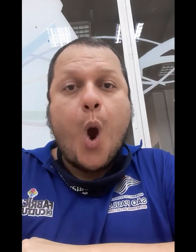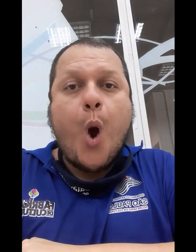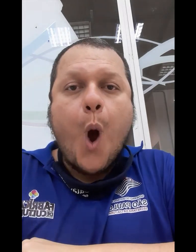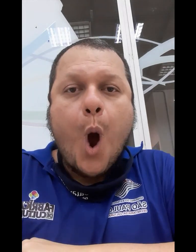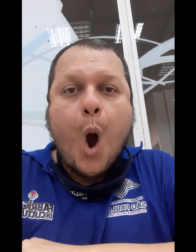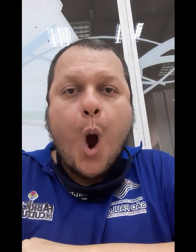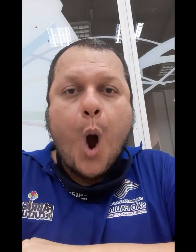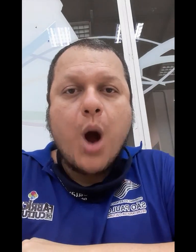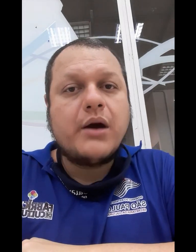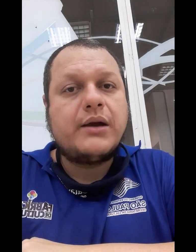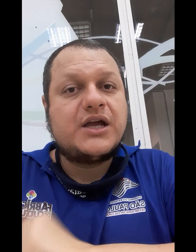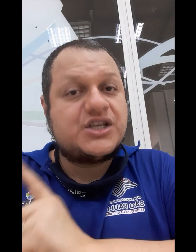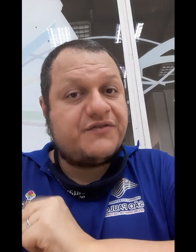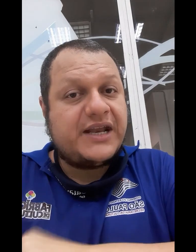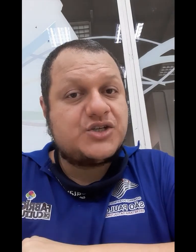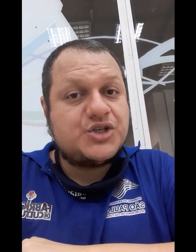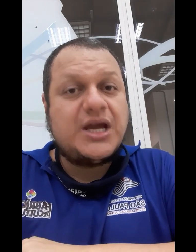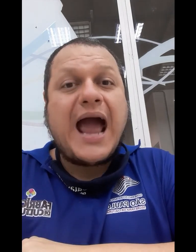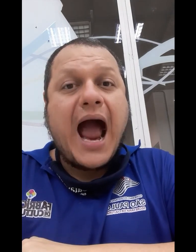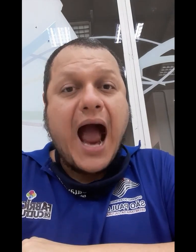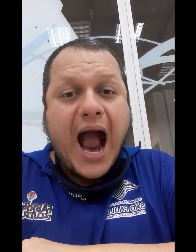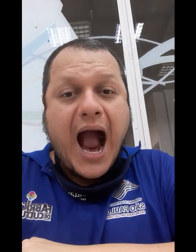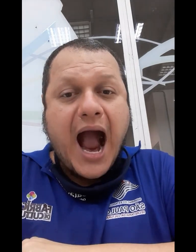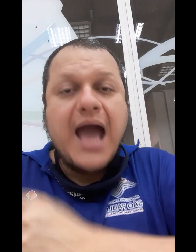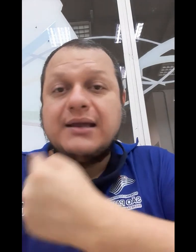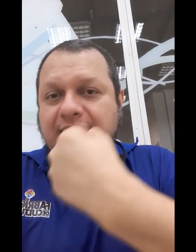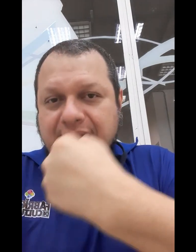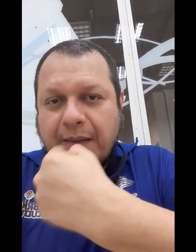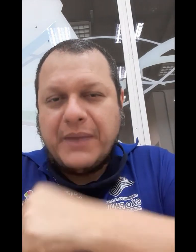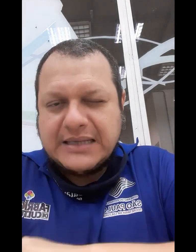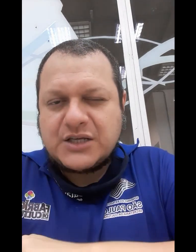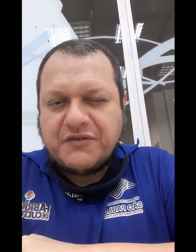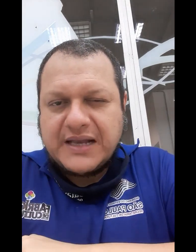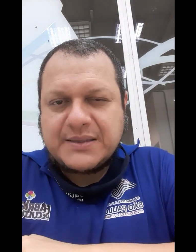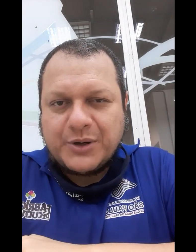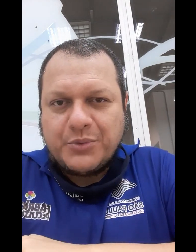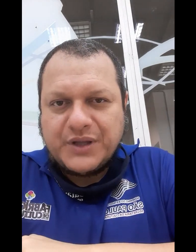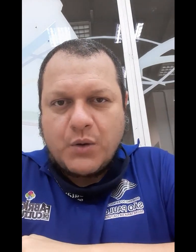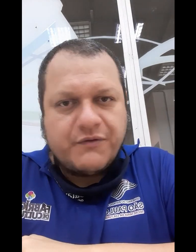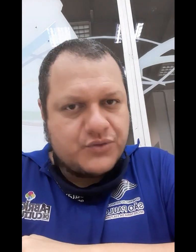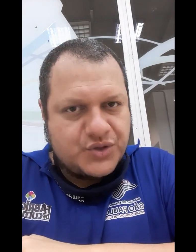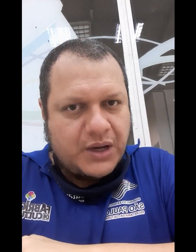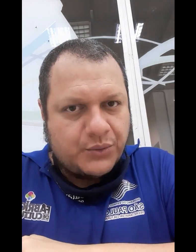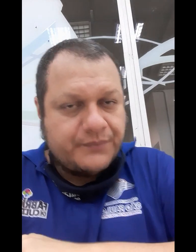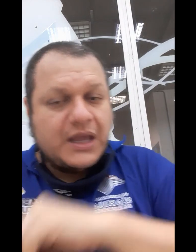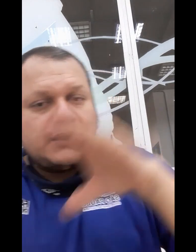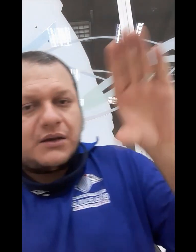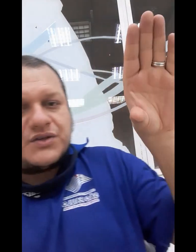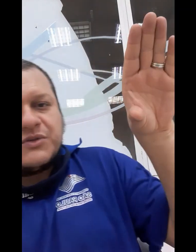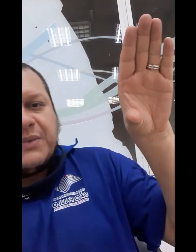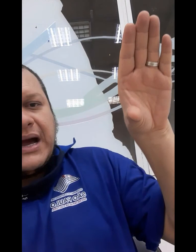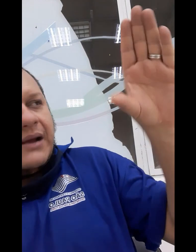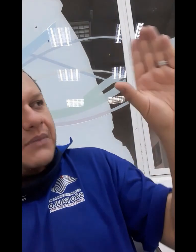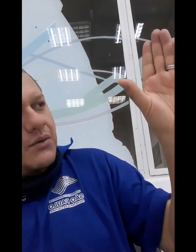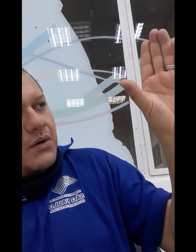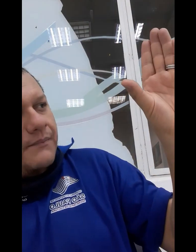Diferente de... É diferente de... Tem que dar bem essa diferença para não poder confundir o aluno. Então, vamos pegar a mão, ó,